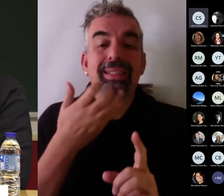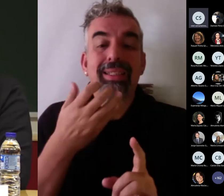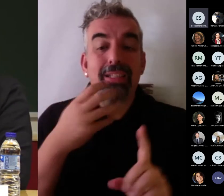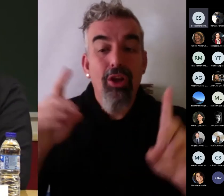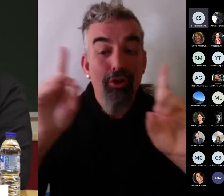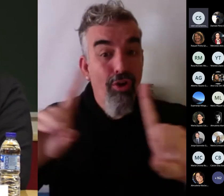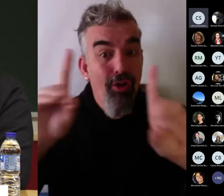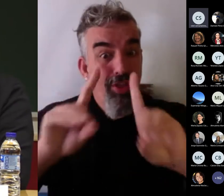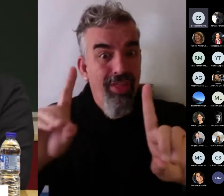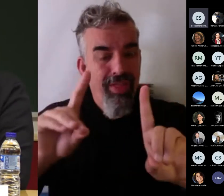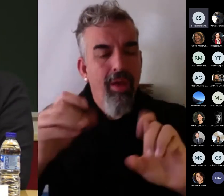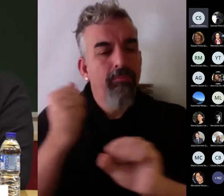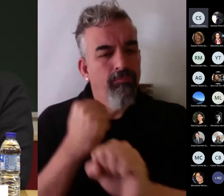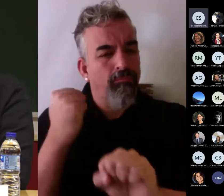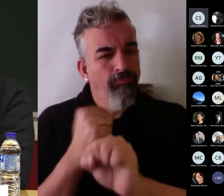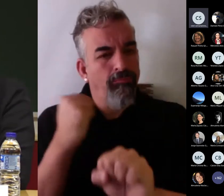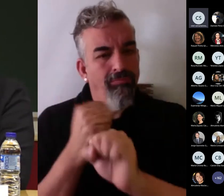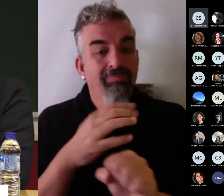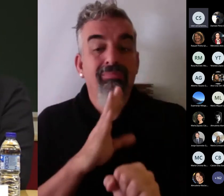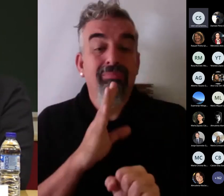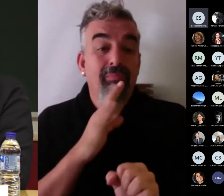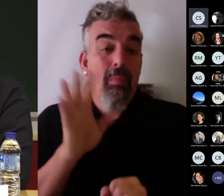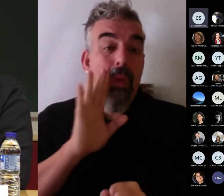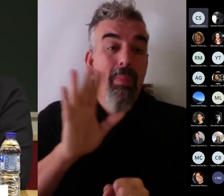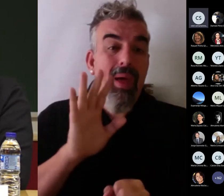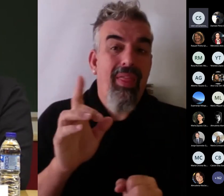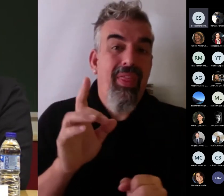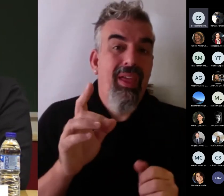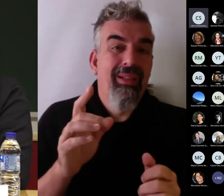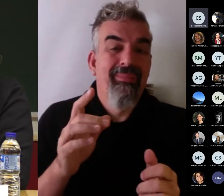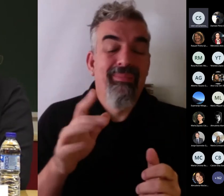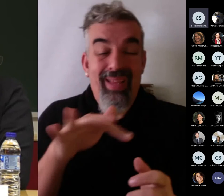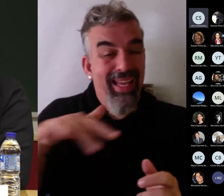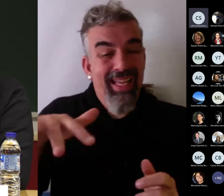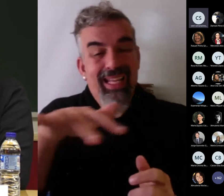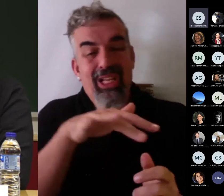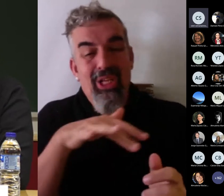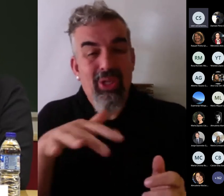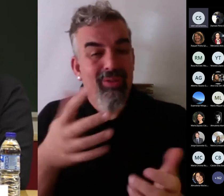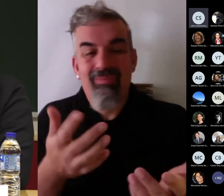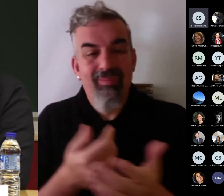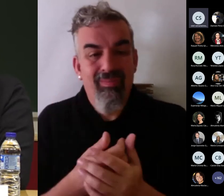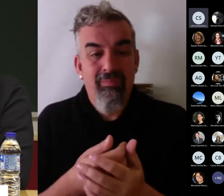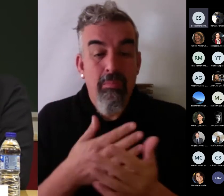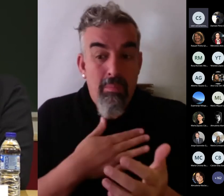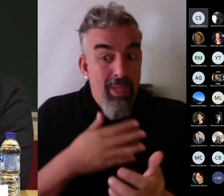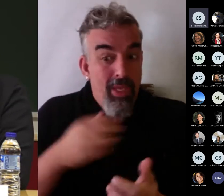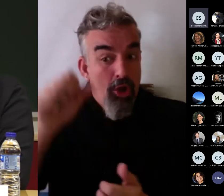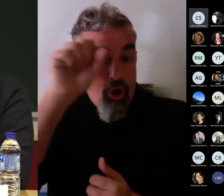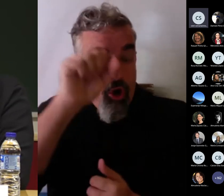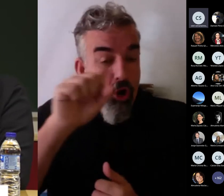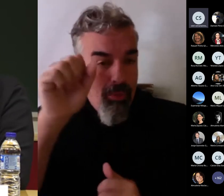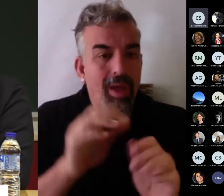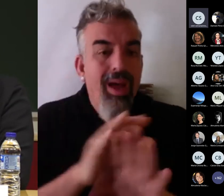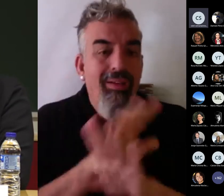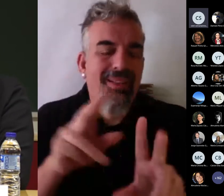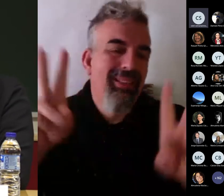calidad, a pesar de lo que pueda aparecer por el entorno en el que estamos. Al menos esa es mi opinión. en cuanto